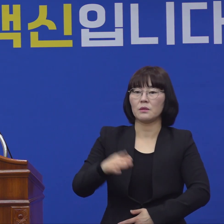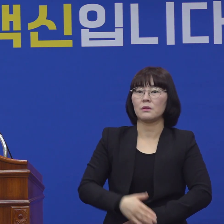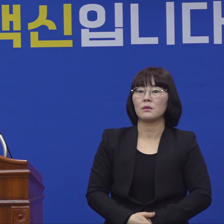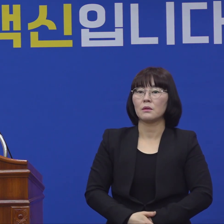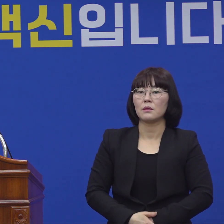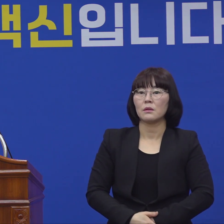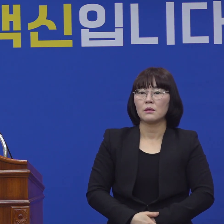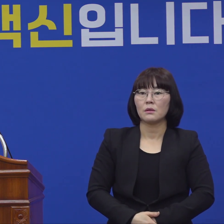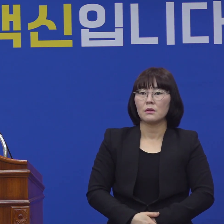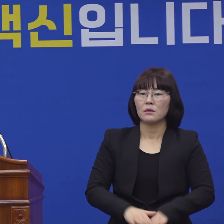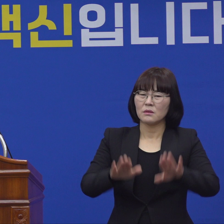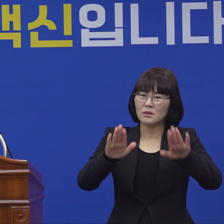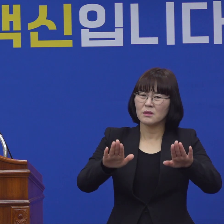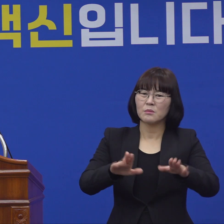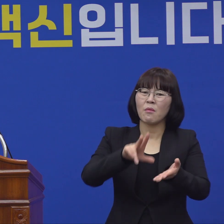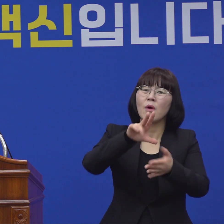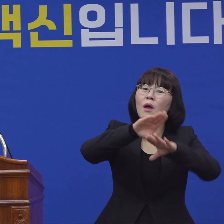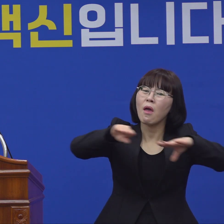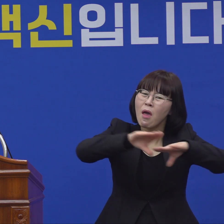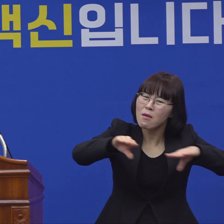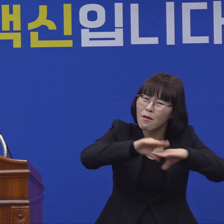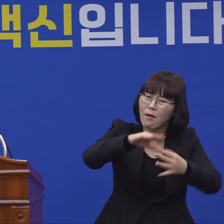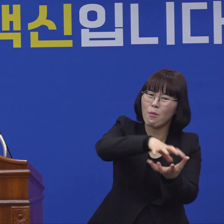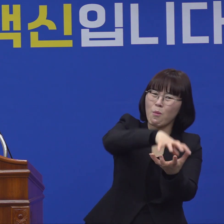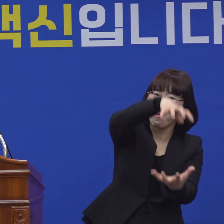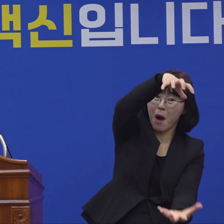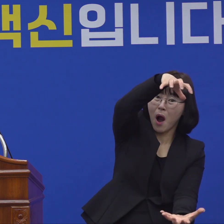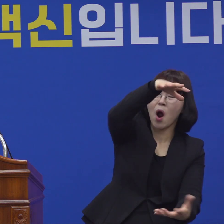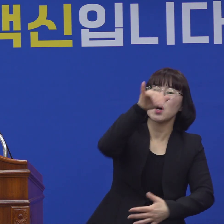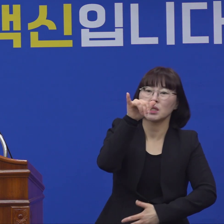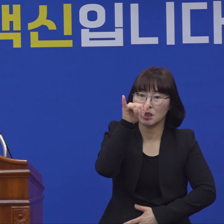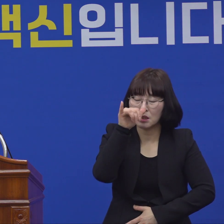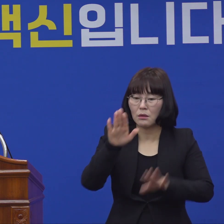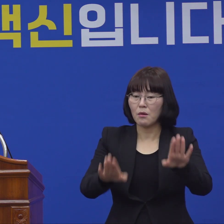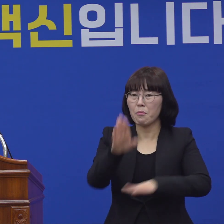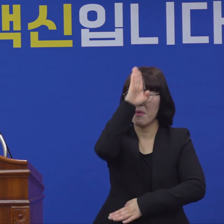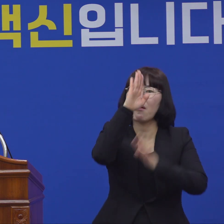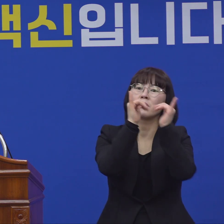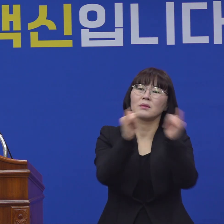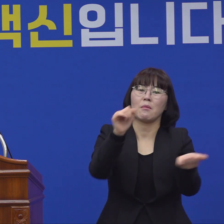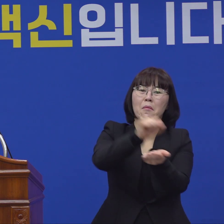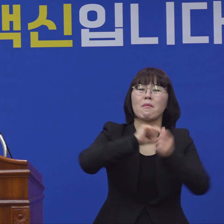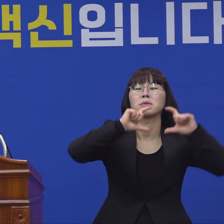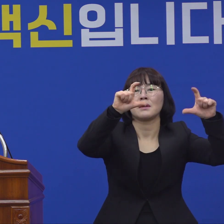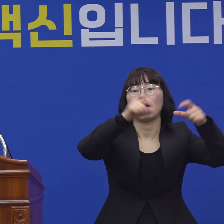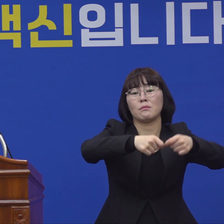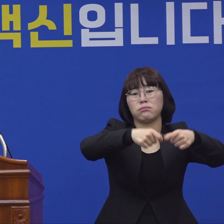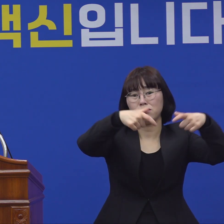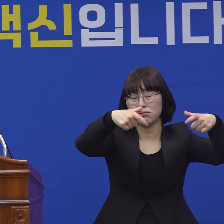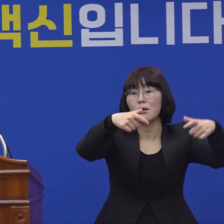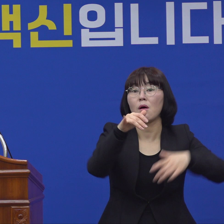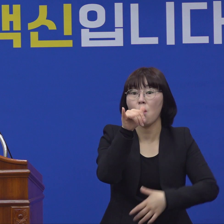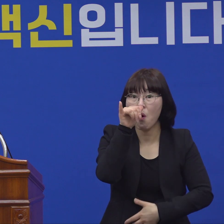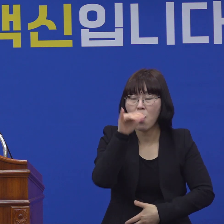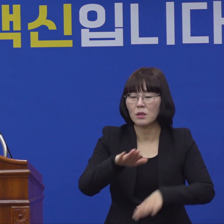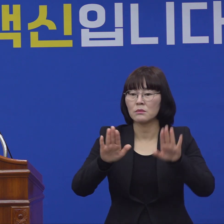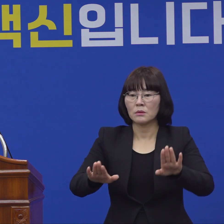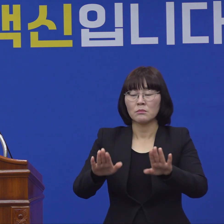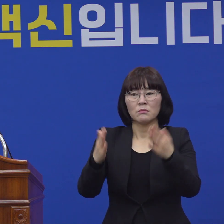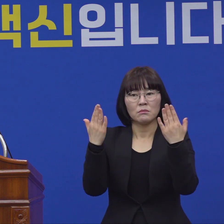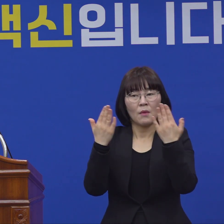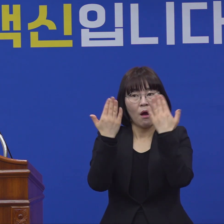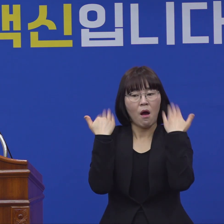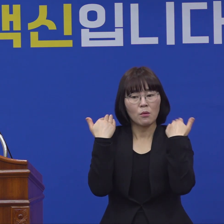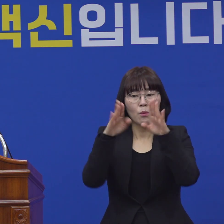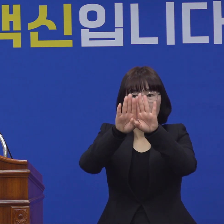산적한 현안들이 많습니다. 오늘도 굉장히 많은 환자들이 또 발생하고 있습니다. 그리고 앞으로 계약을